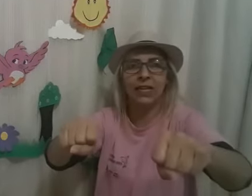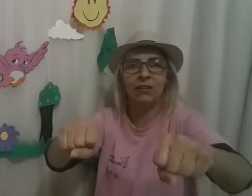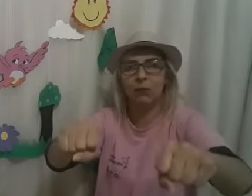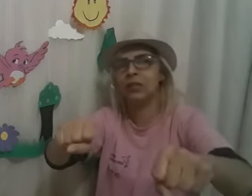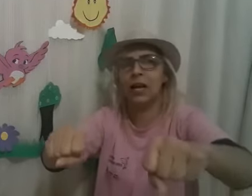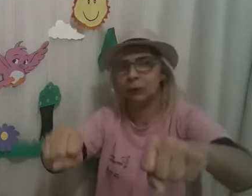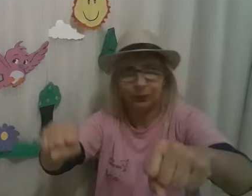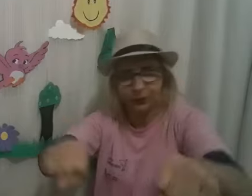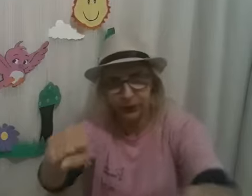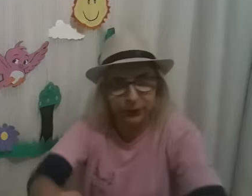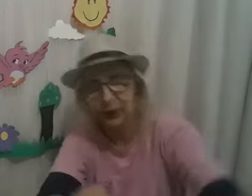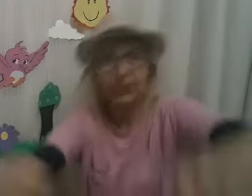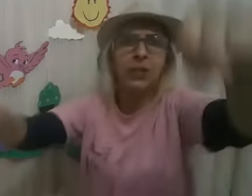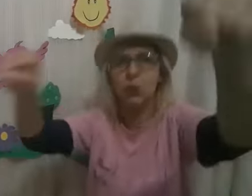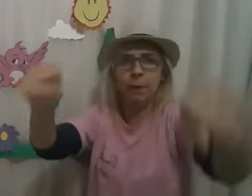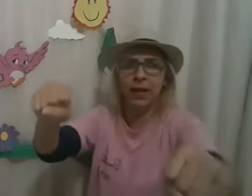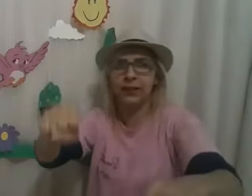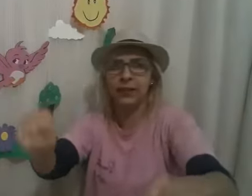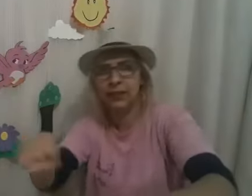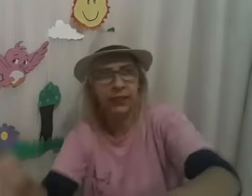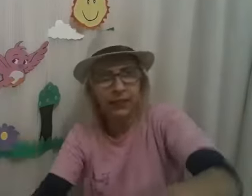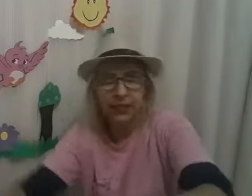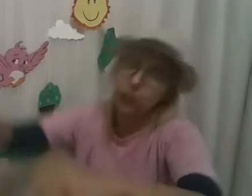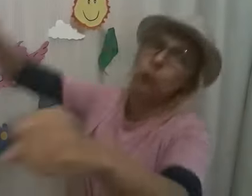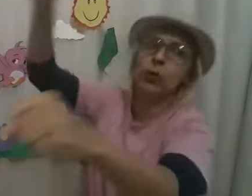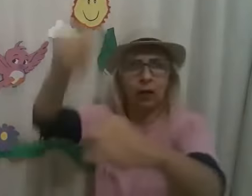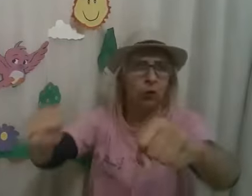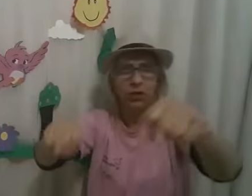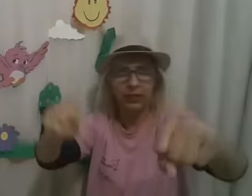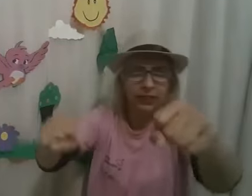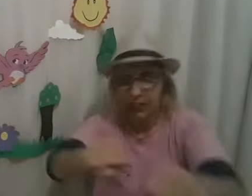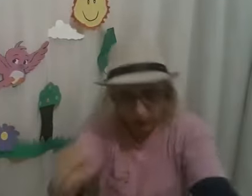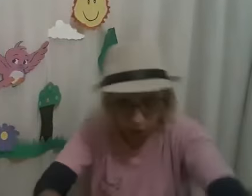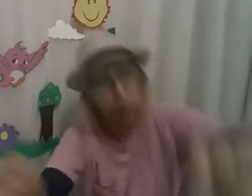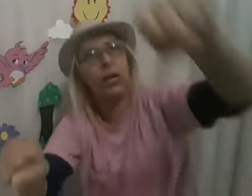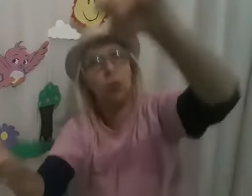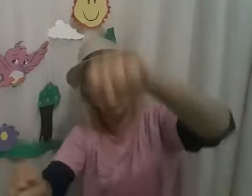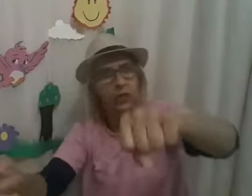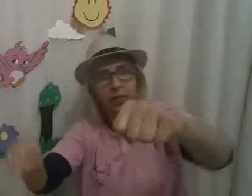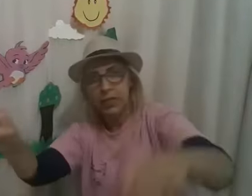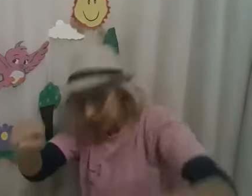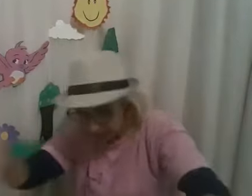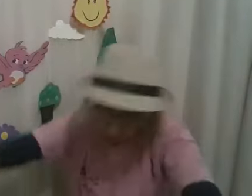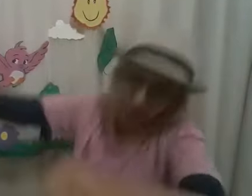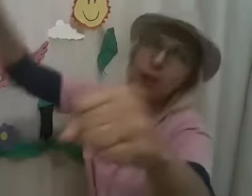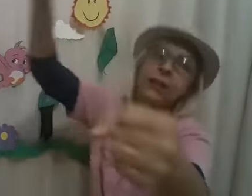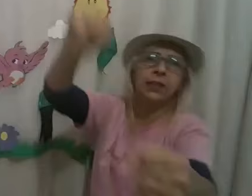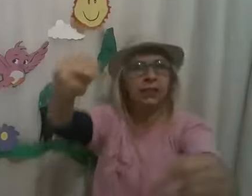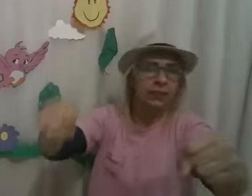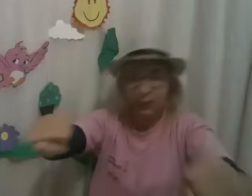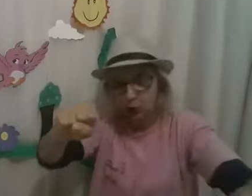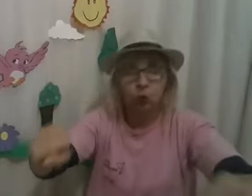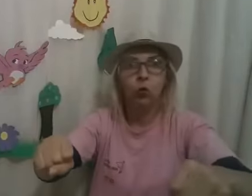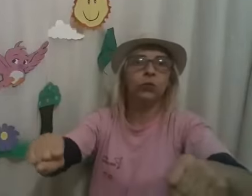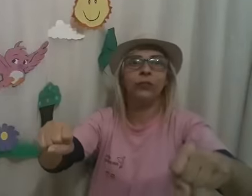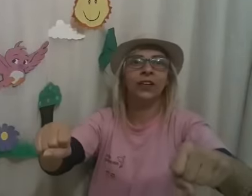Vamos lá! E uma pedra? E um buraco? E outro buraco? E mais uma pedra? Ufa!